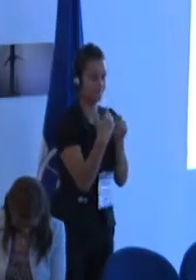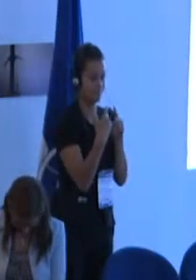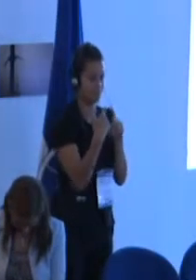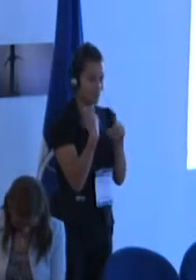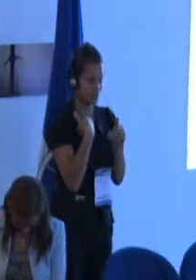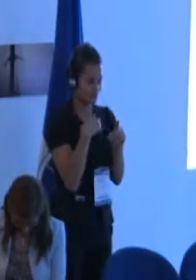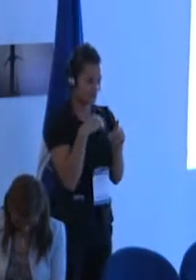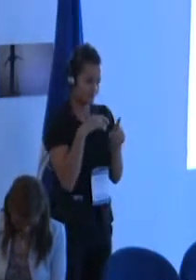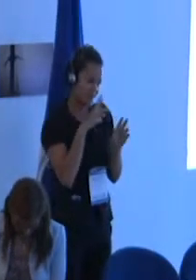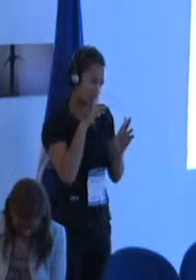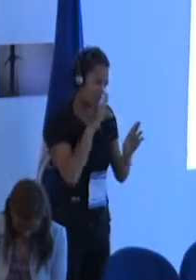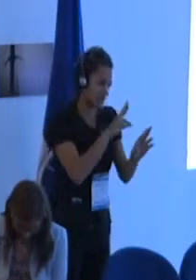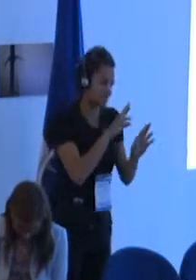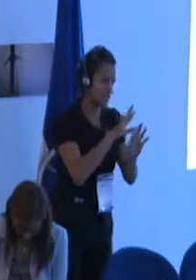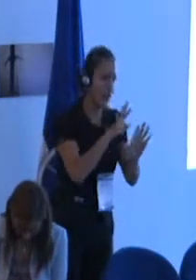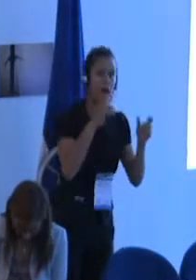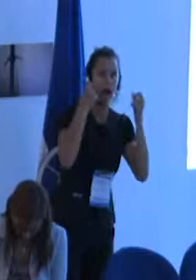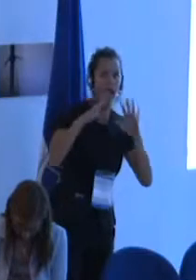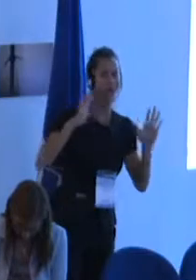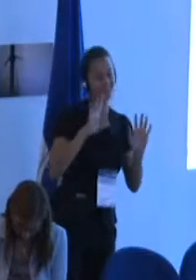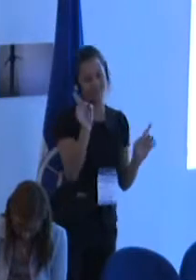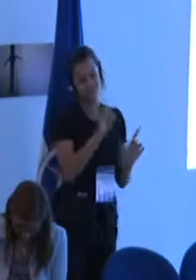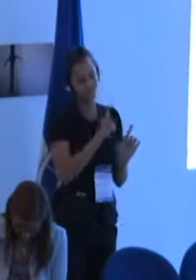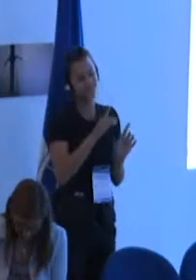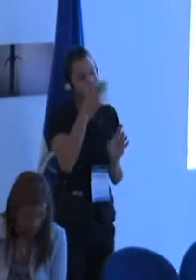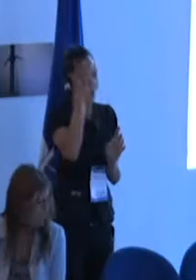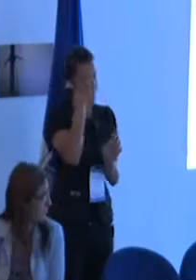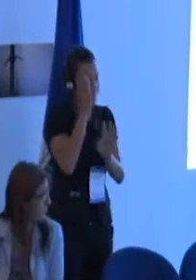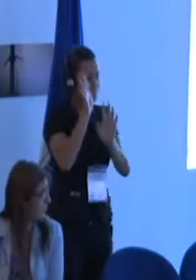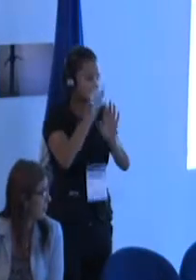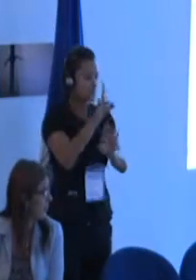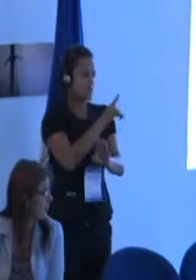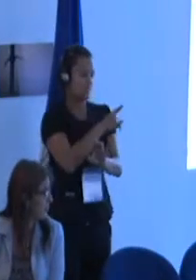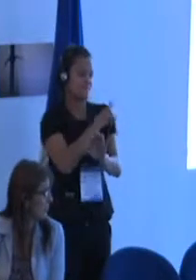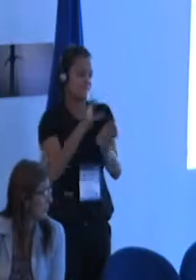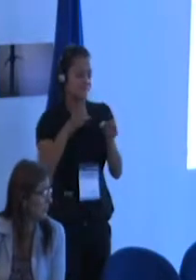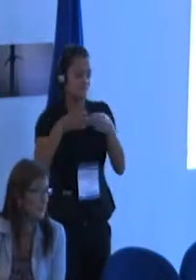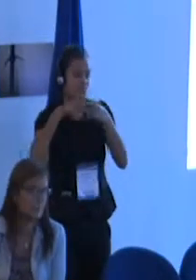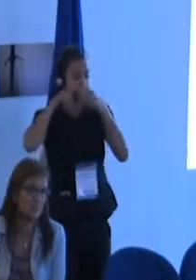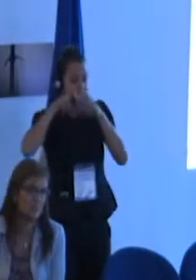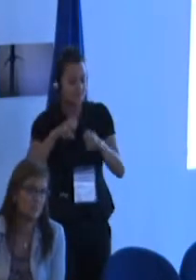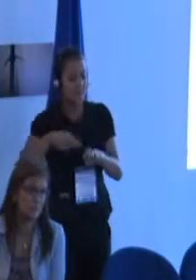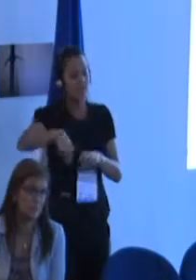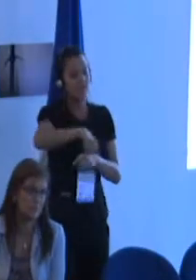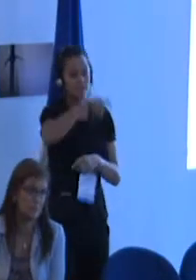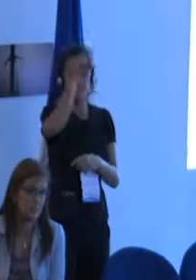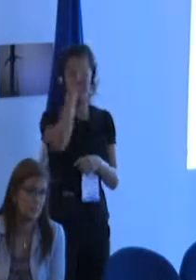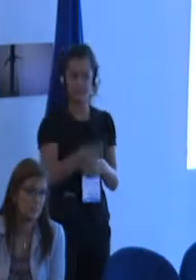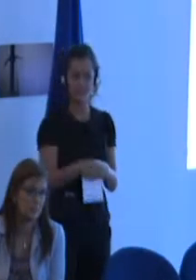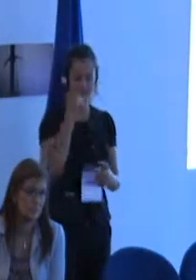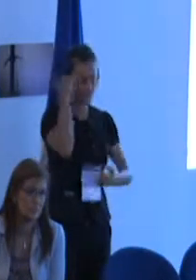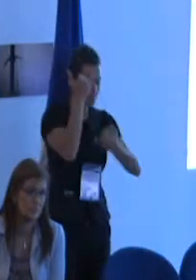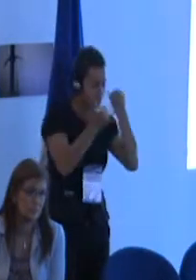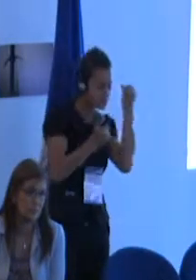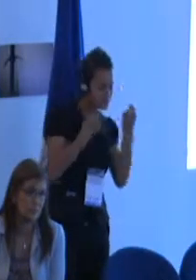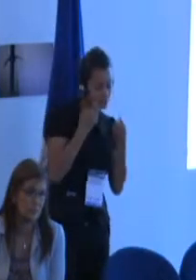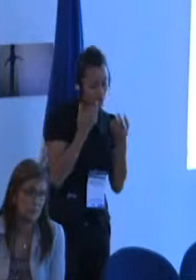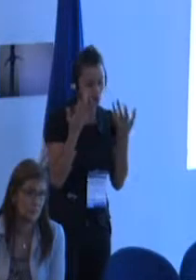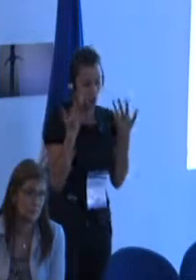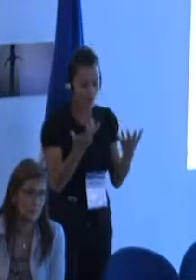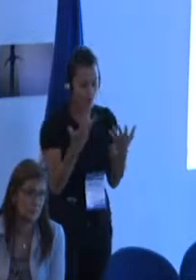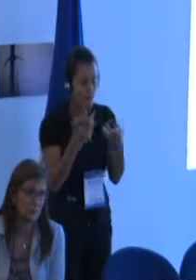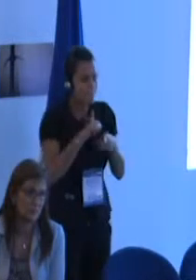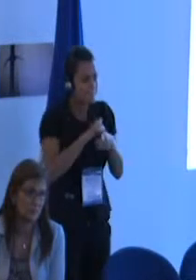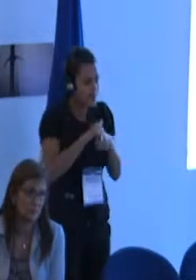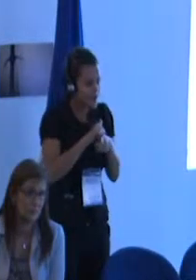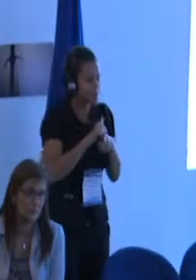La investigación universitaria, la investigación tiene el deber de crear prácticas que permitan formar a los profesores